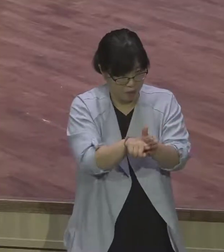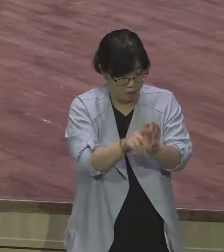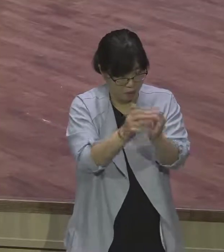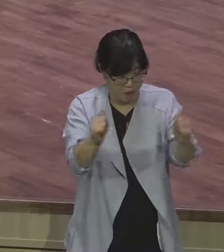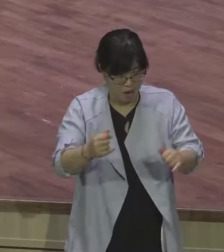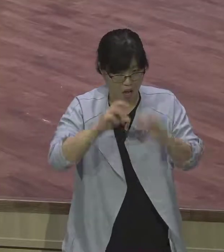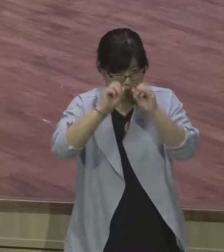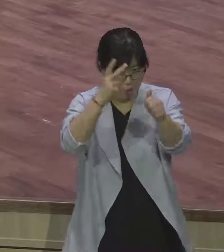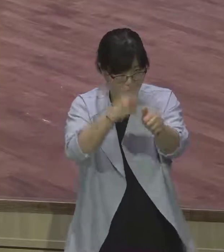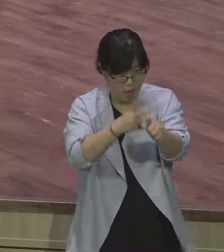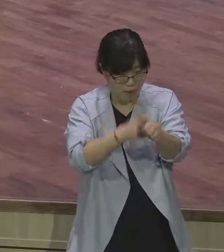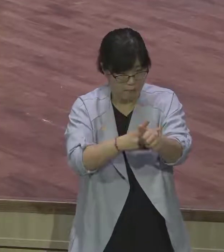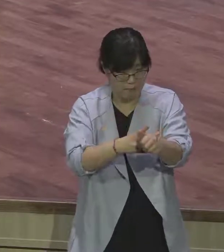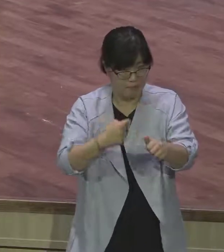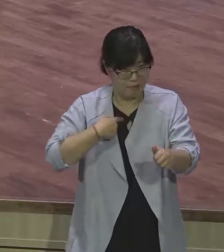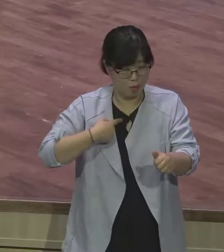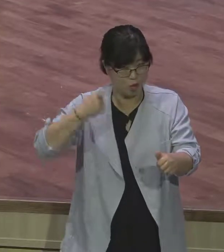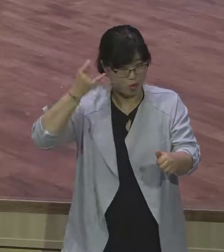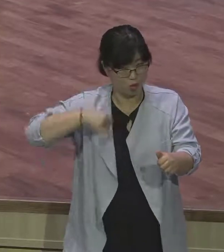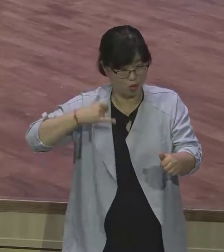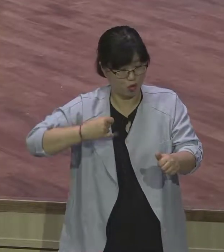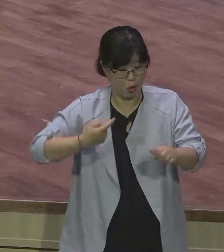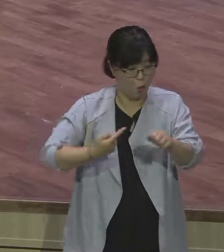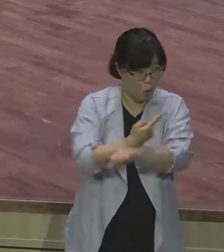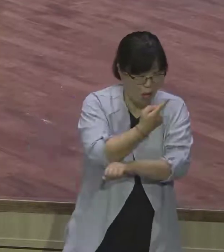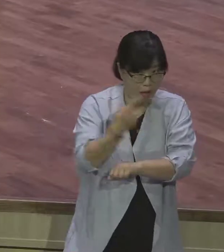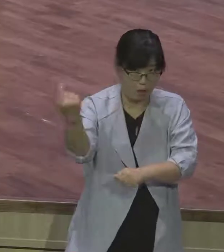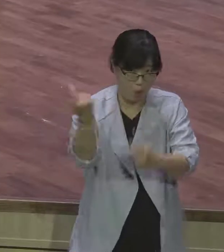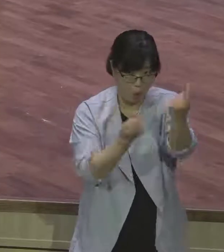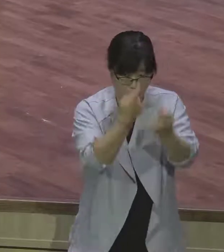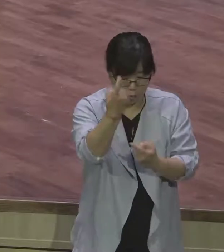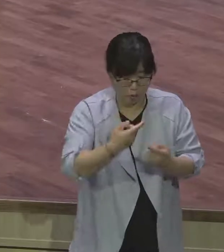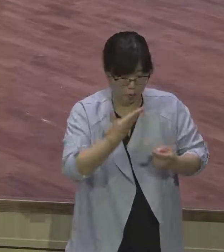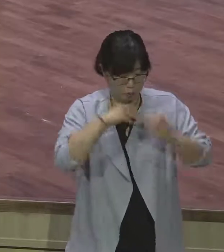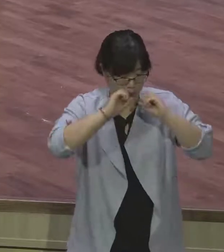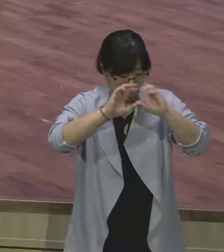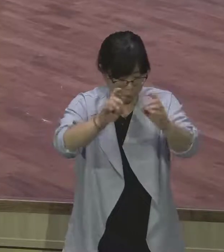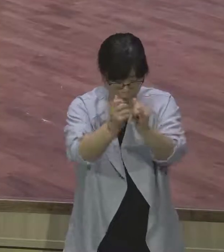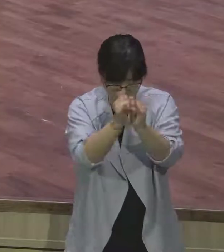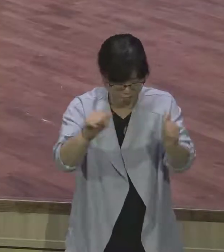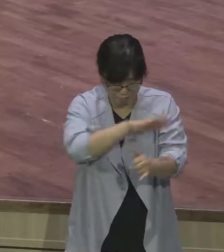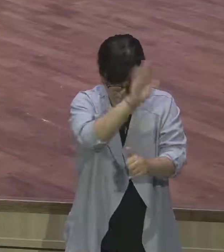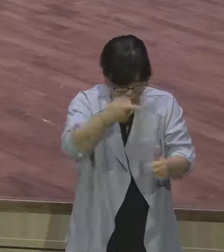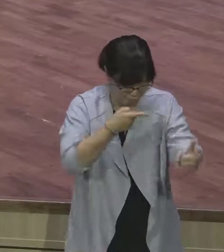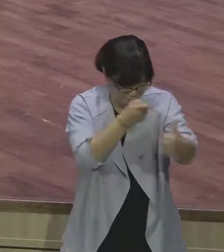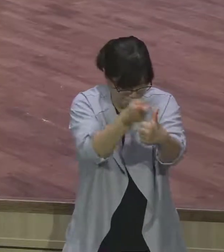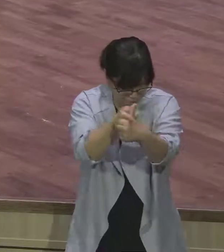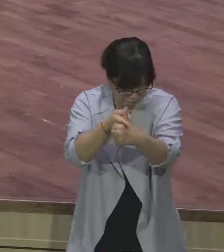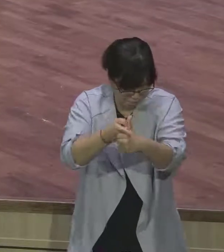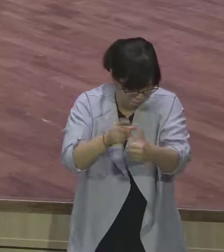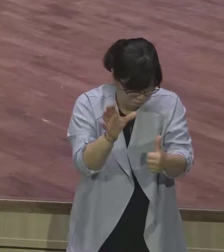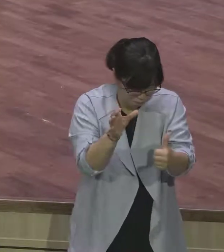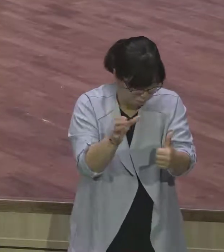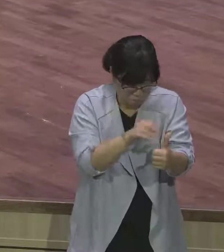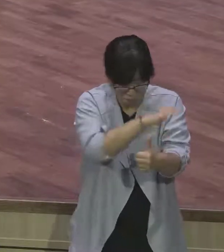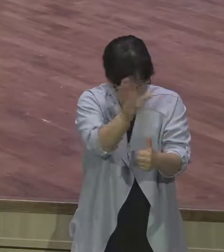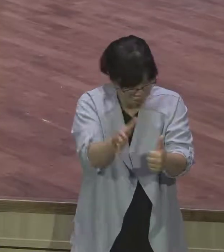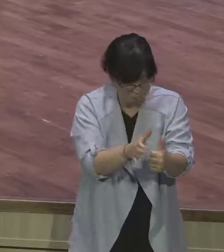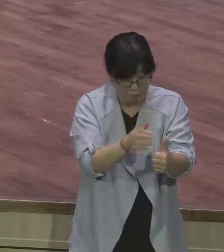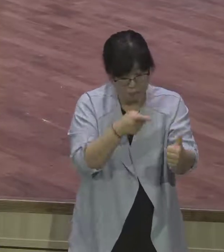혀도선 테일러가 심어놓은 그 보험이 말이에요 그렇게 핍박조회도 다 침가두고 다 추앙시키고